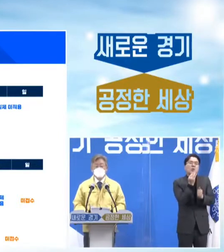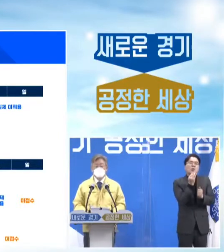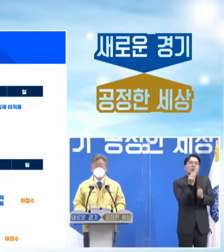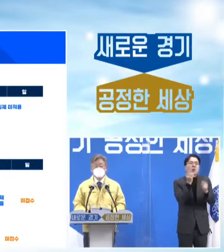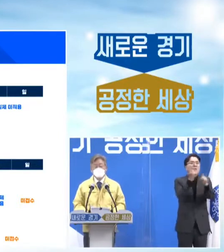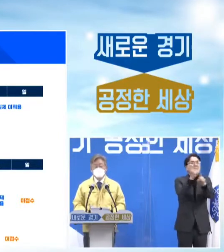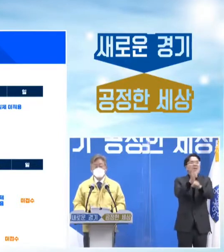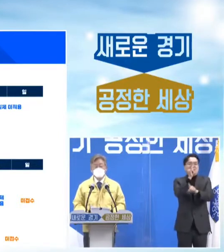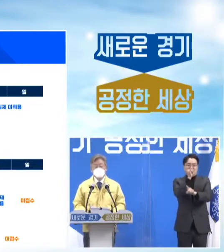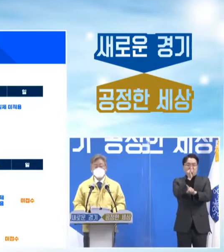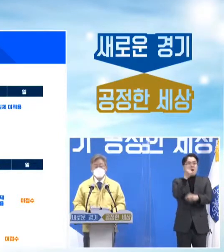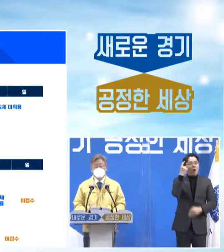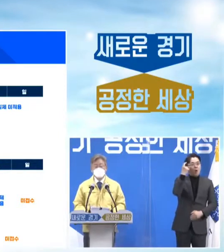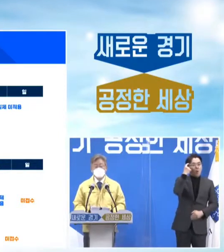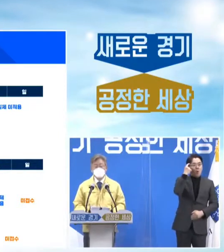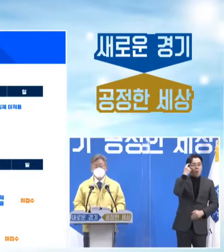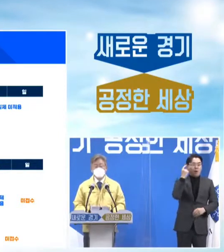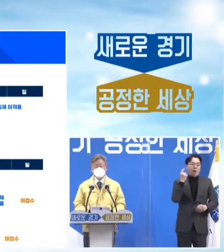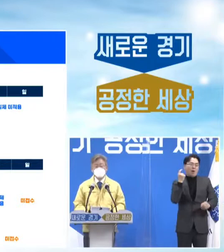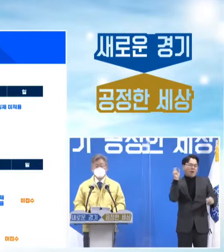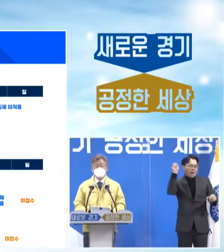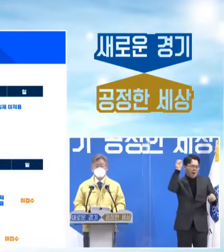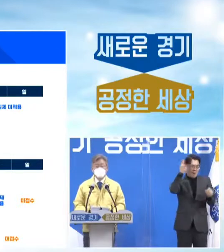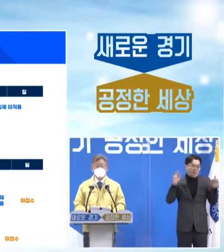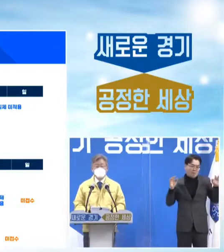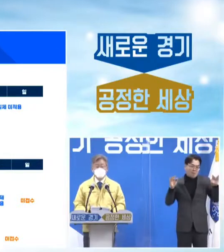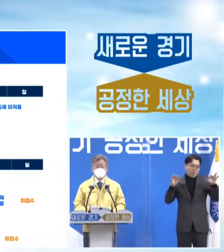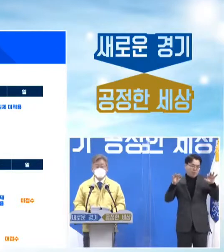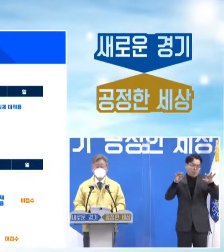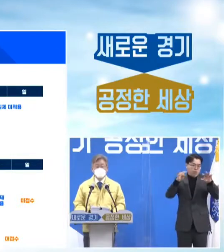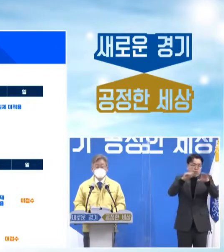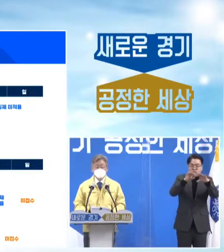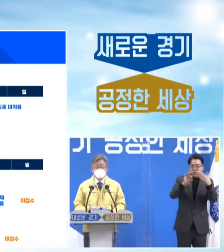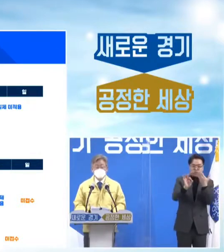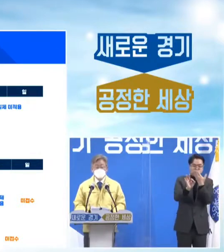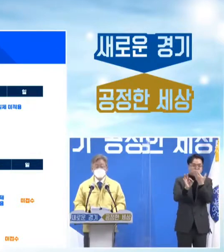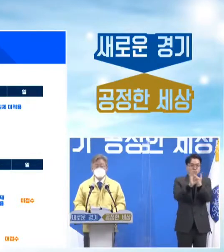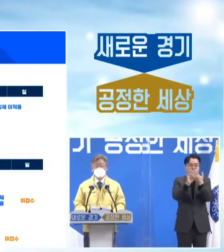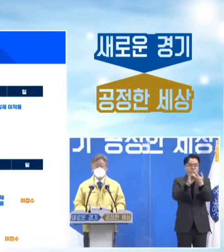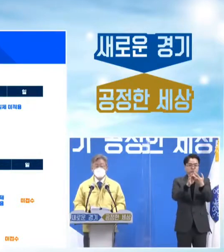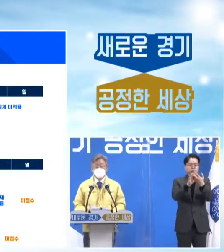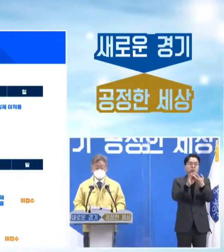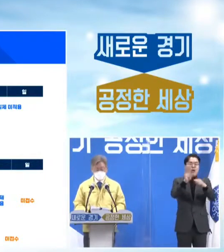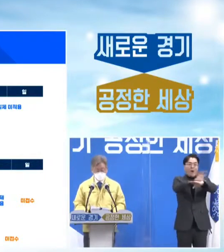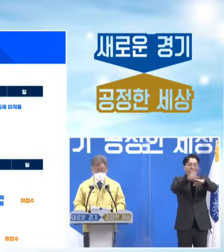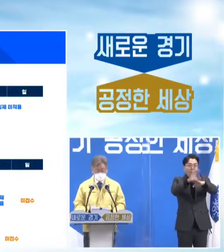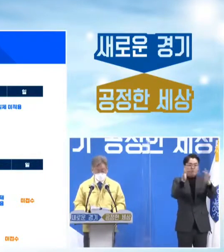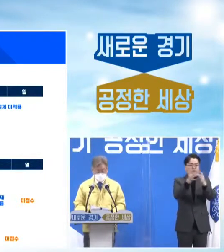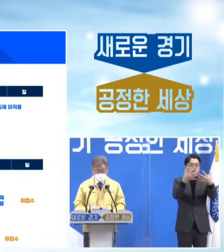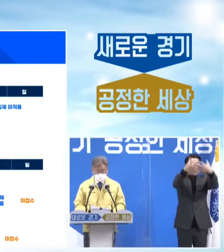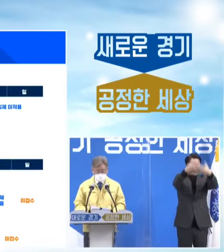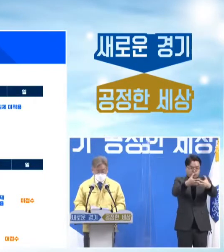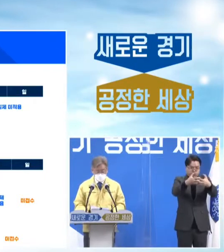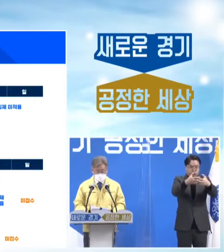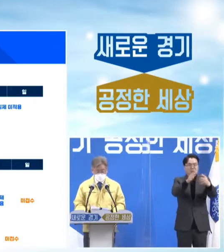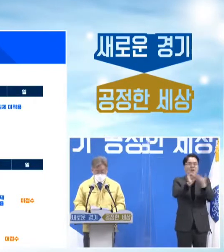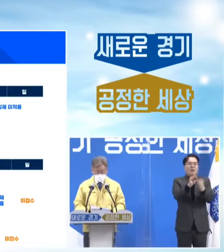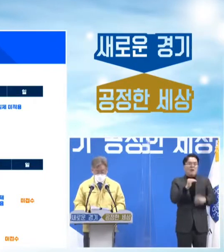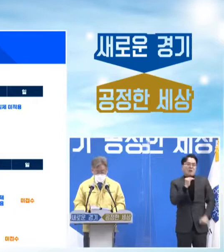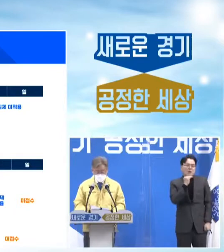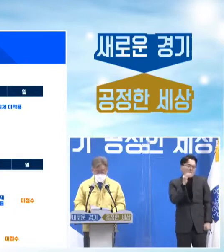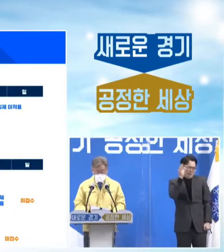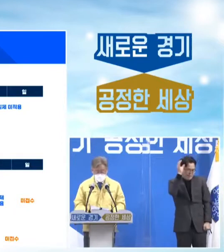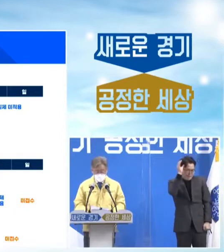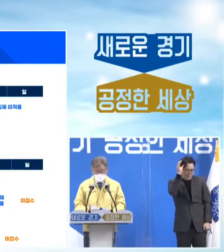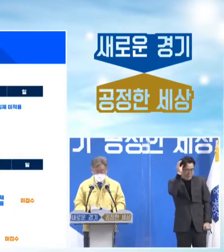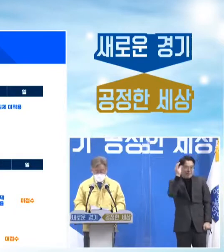혹여나 있을 저희가 서버나 지원 용량을 많이 늘렸지만 혹여나 있을 혼선이나 대기를 줄이기 위해서입니다.